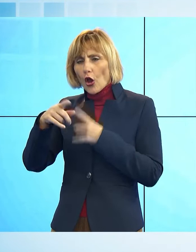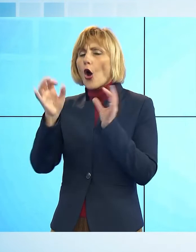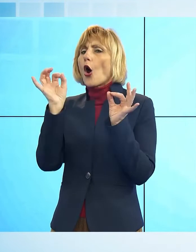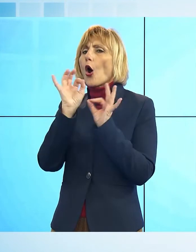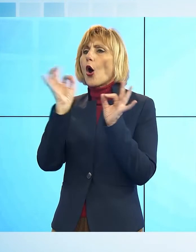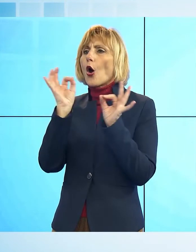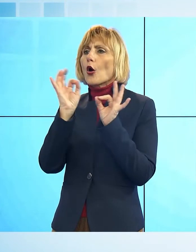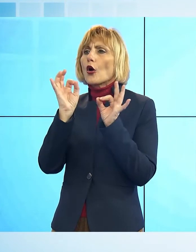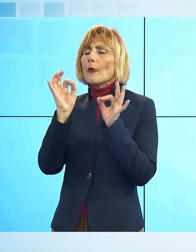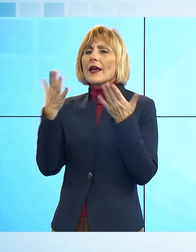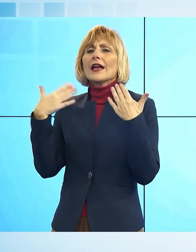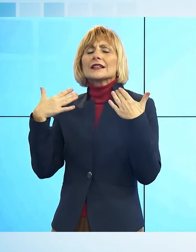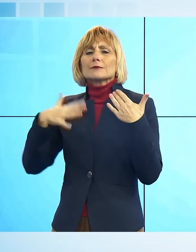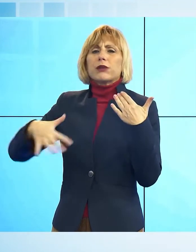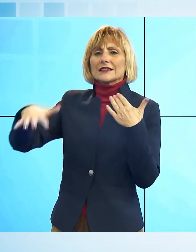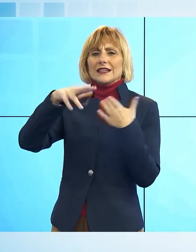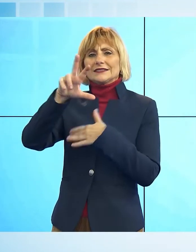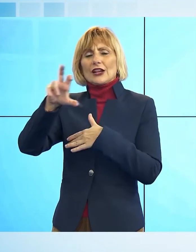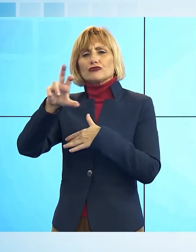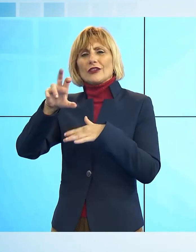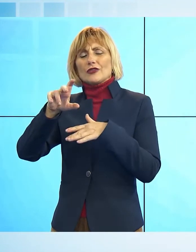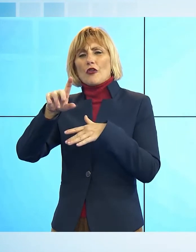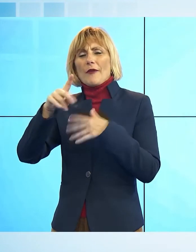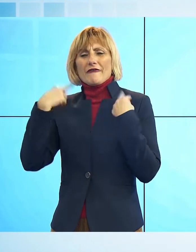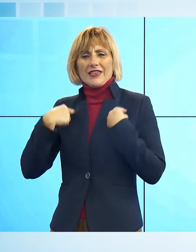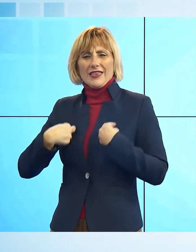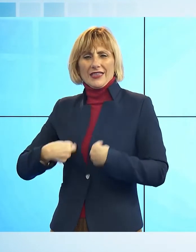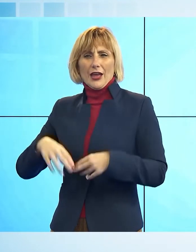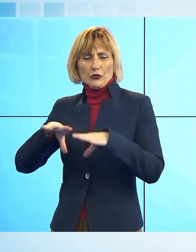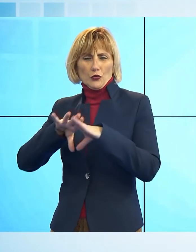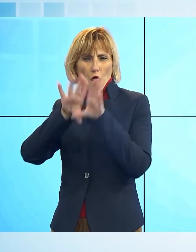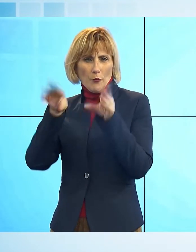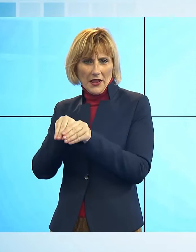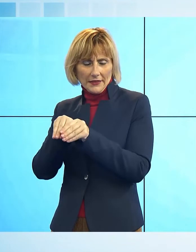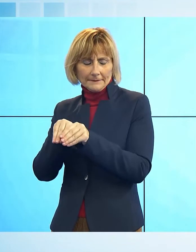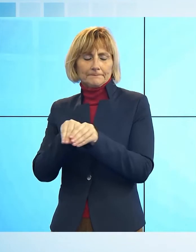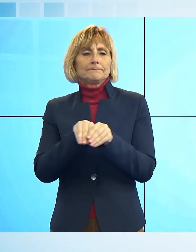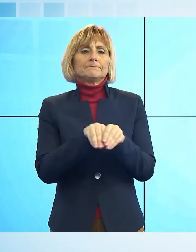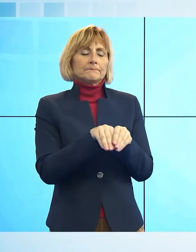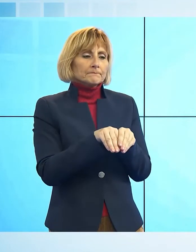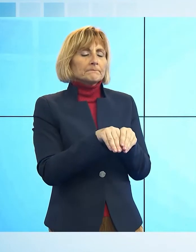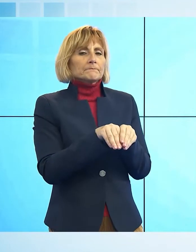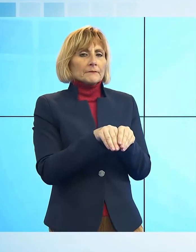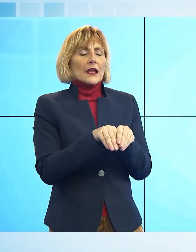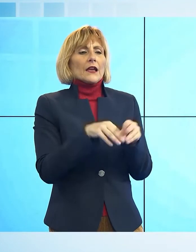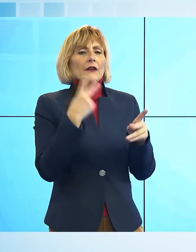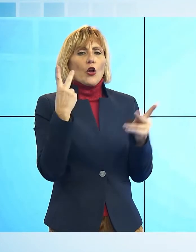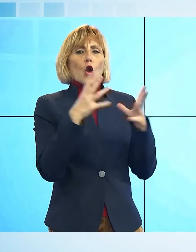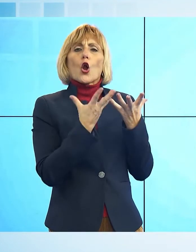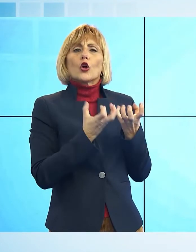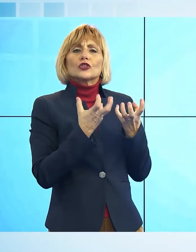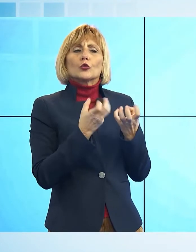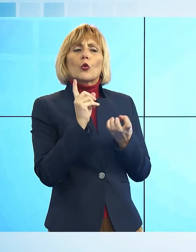spaziare su 360 gradi della nostra vita? I contenuti sono nel prossimo futuro, cioè il futuro